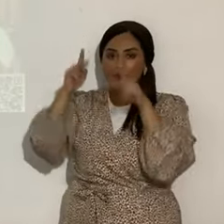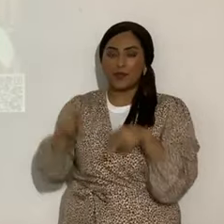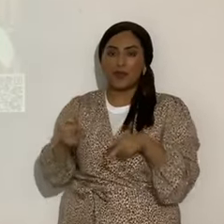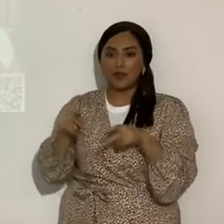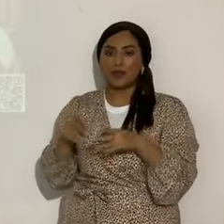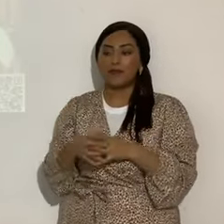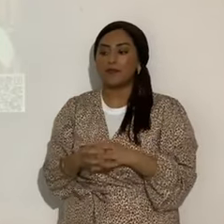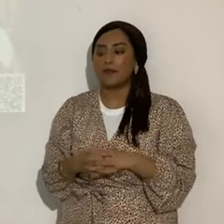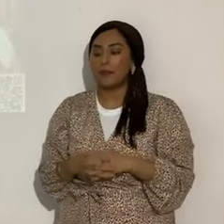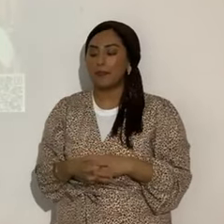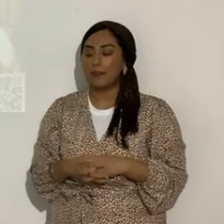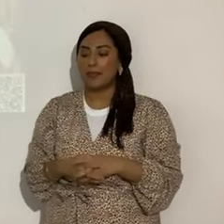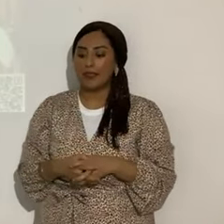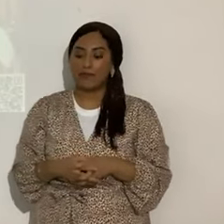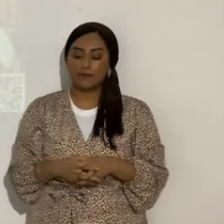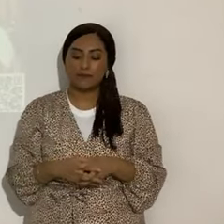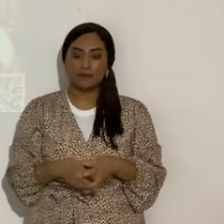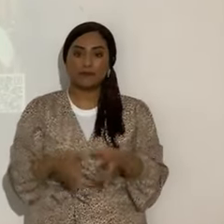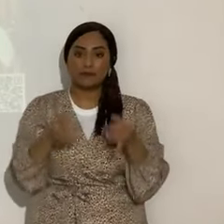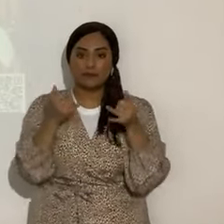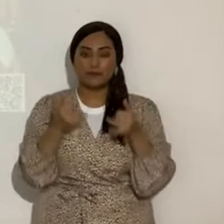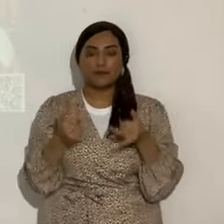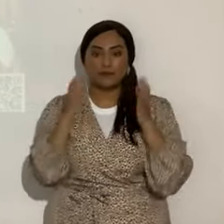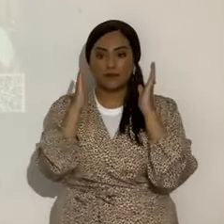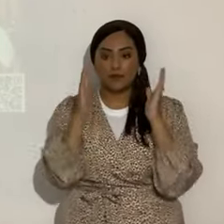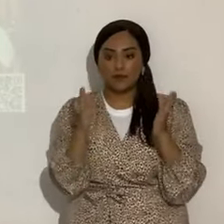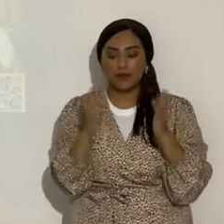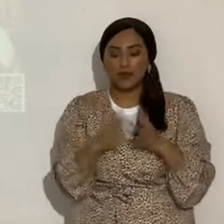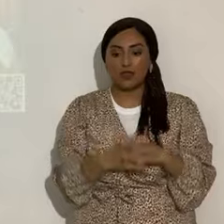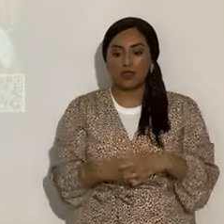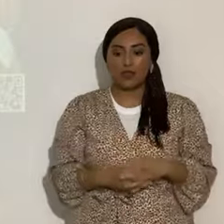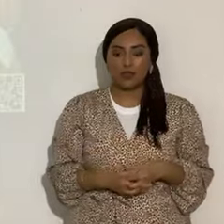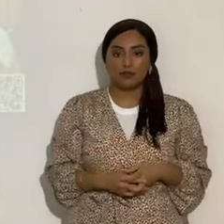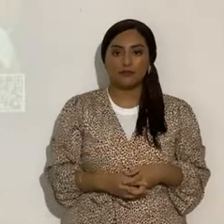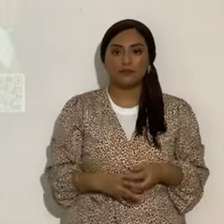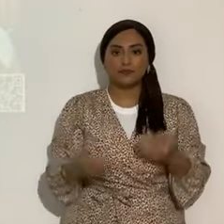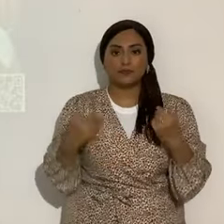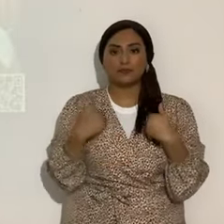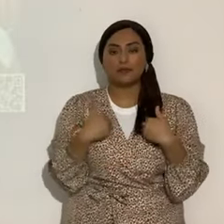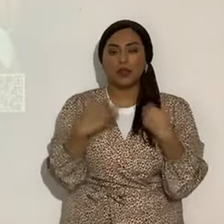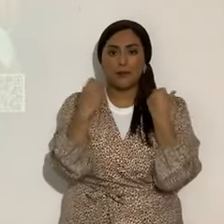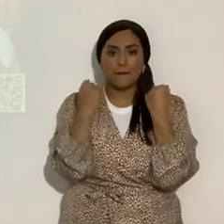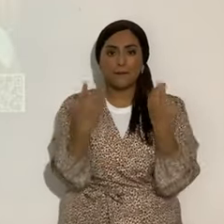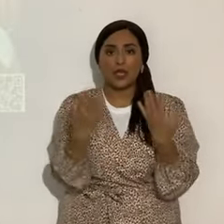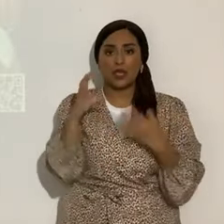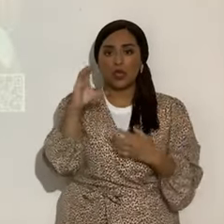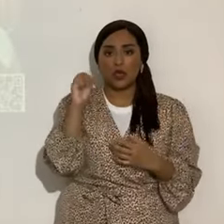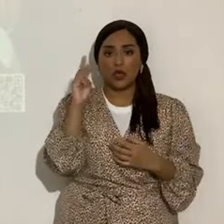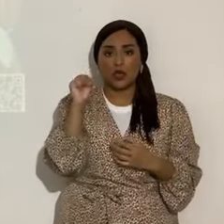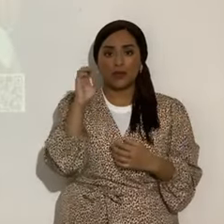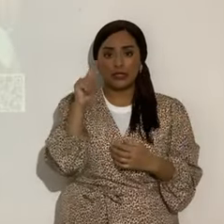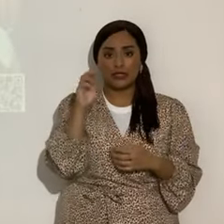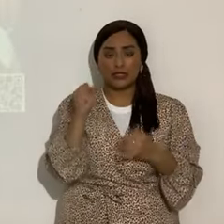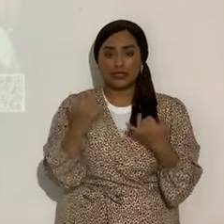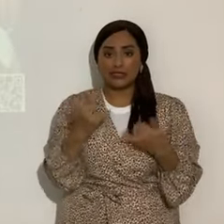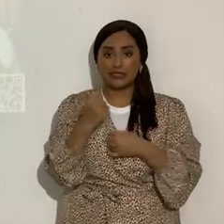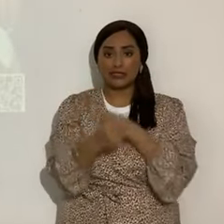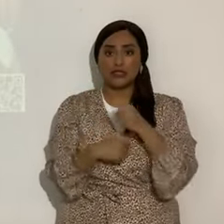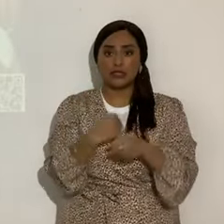infierno. Ahora, mucha atención, hay muchos cometas en este año, ha habido muchos cometas en este año, vamos a